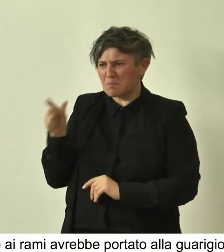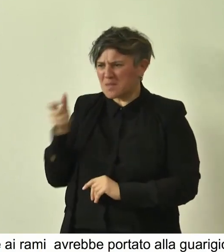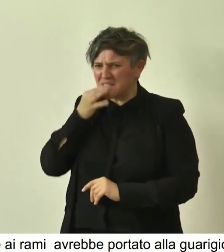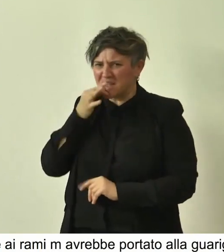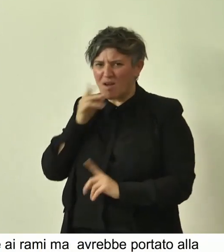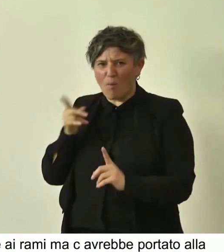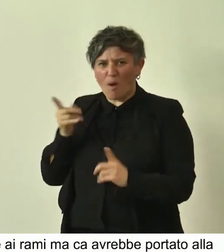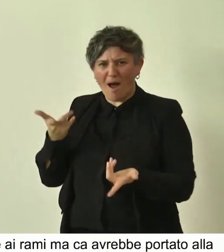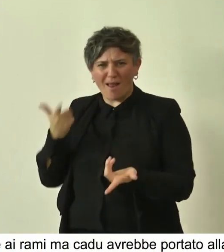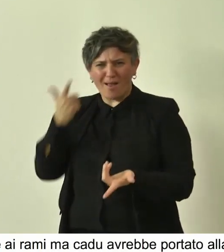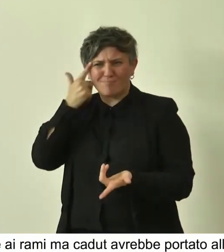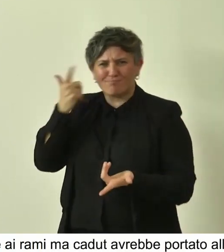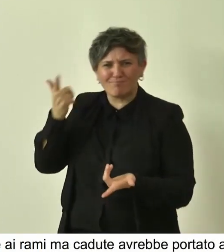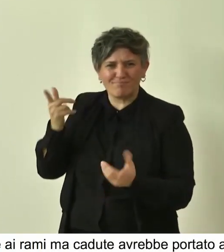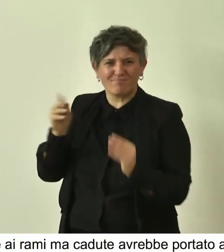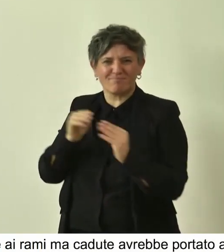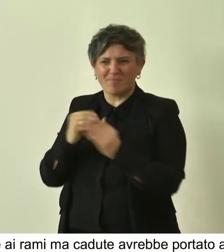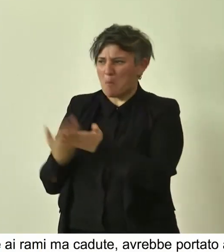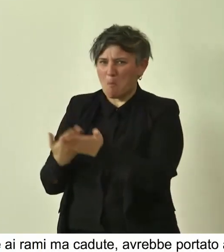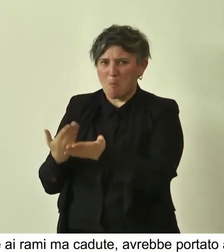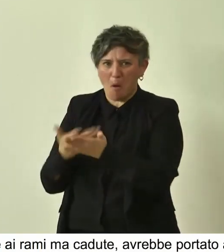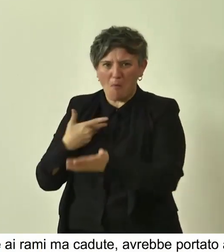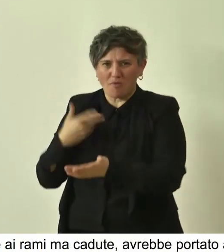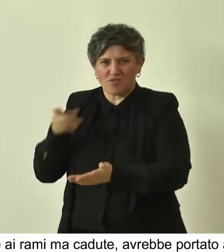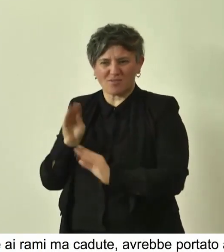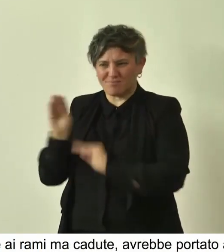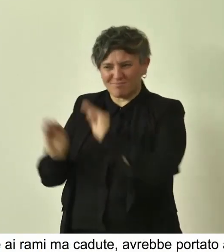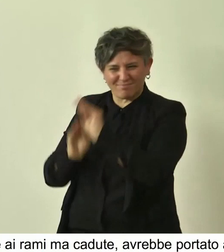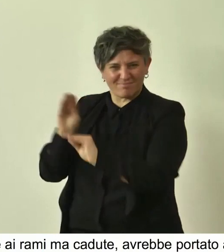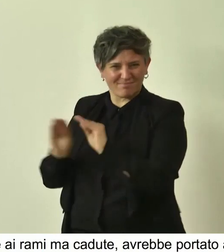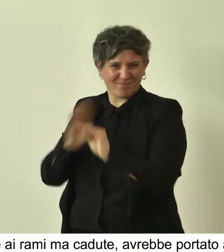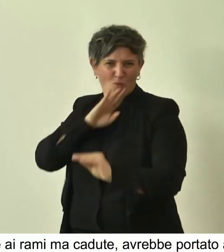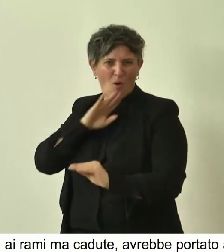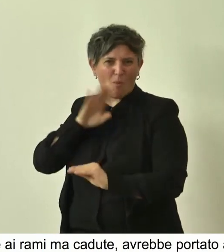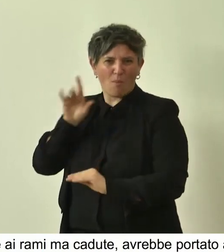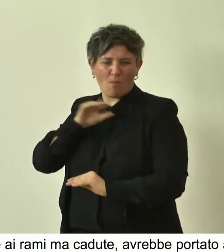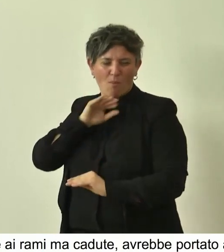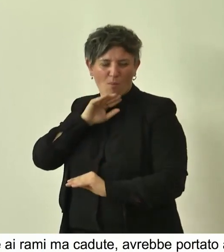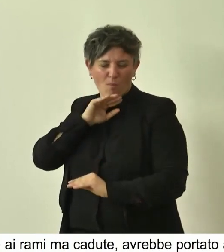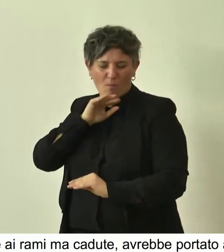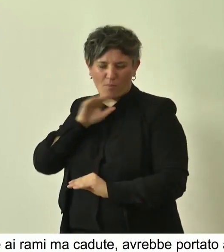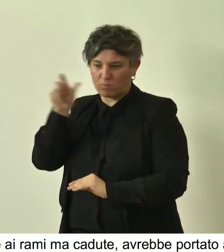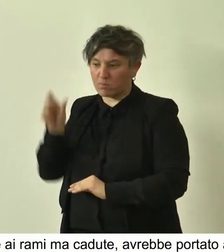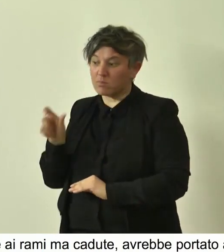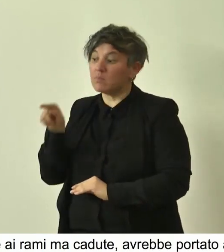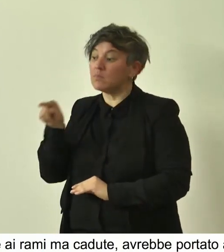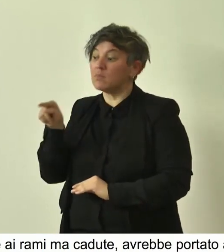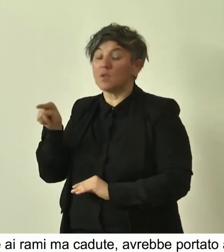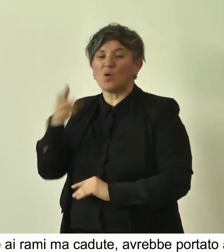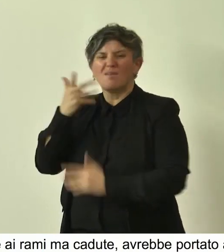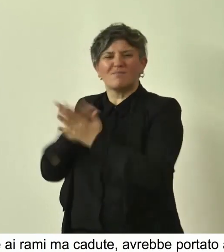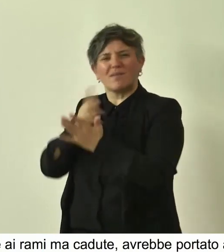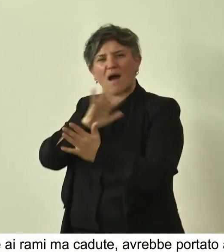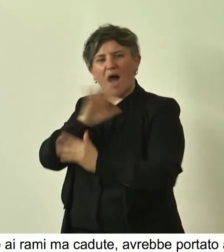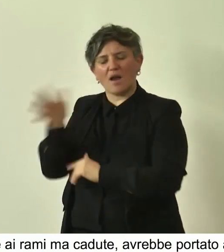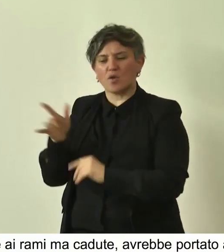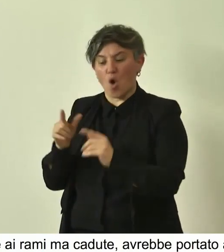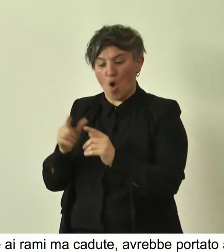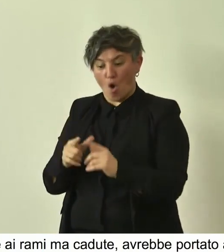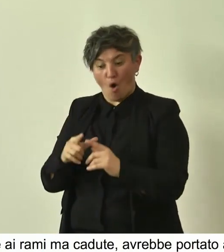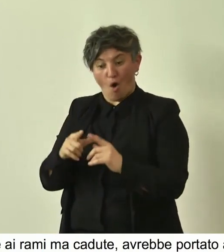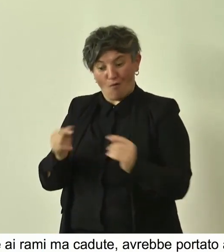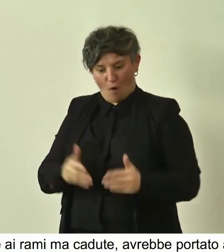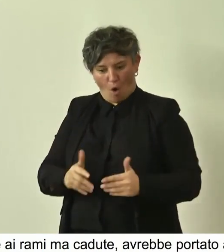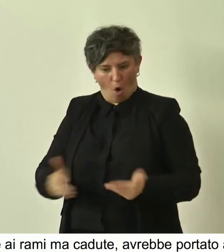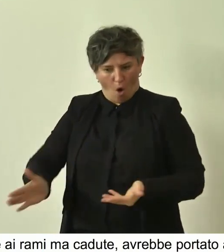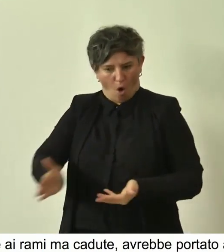cosa simile, da dove aveva delle prove in qualche modo, e lui ci ha raccontato che donare queste foglie a